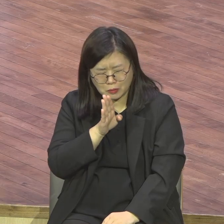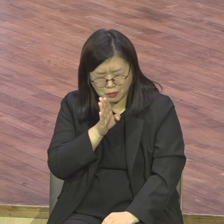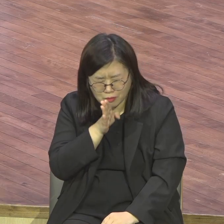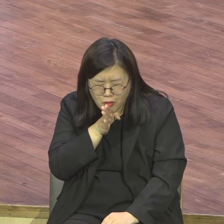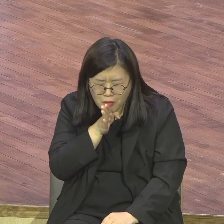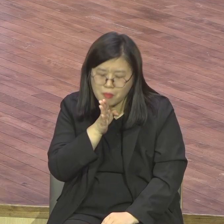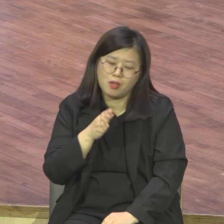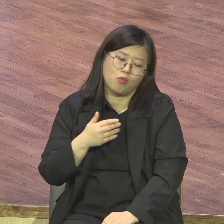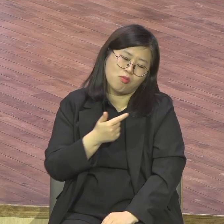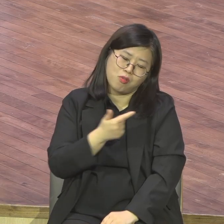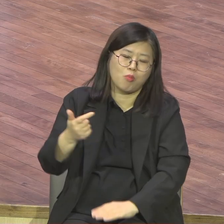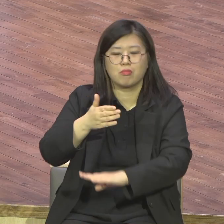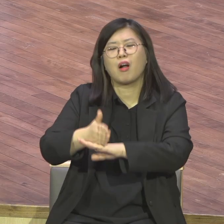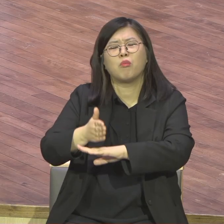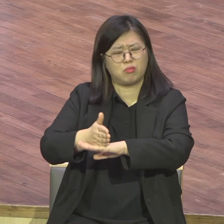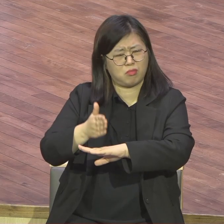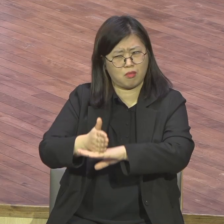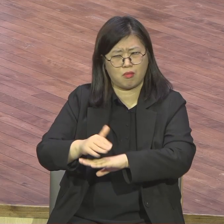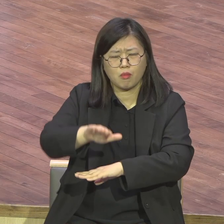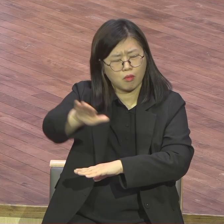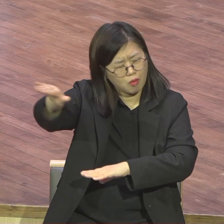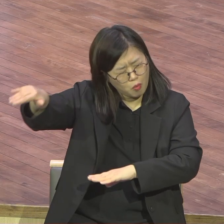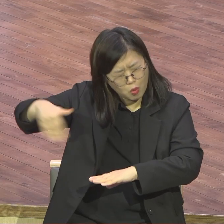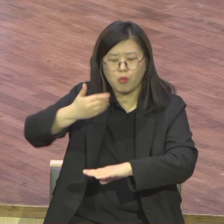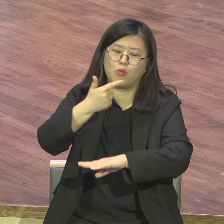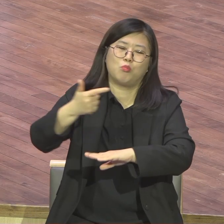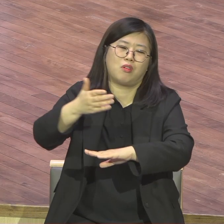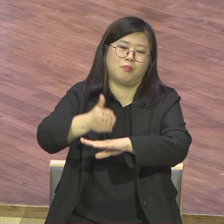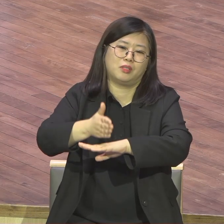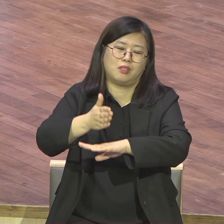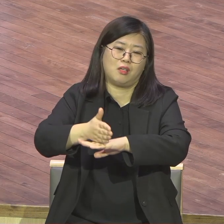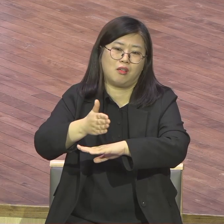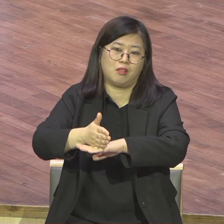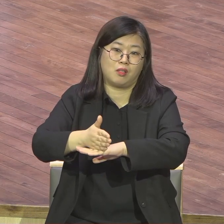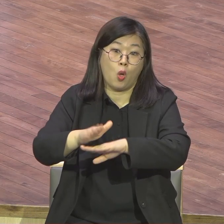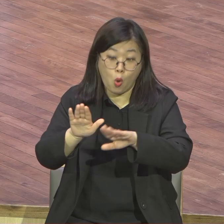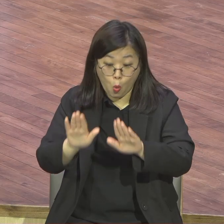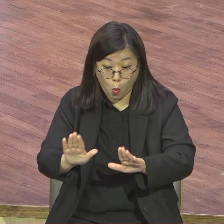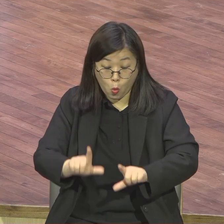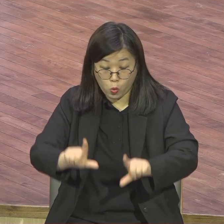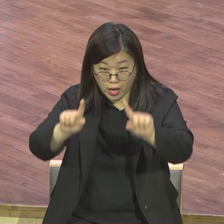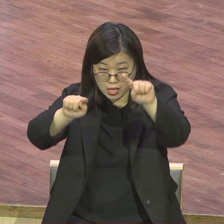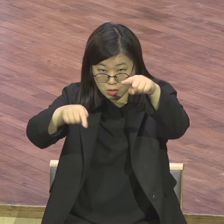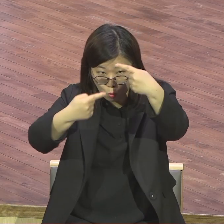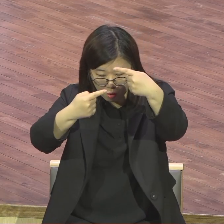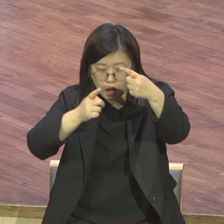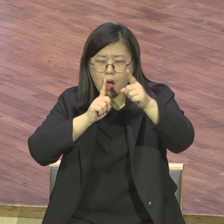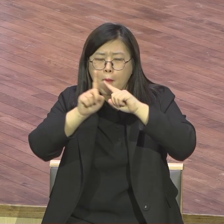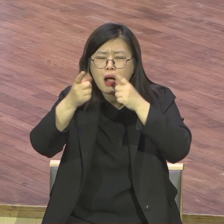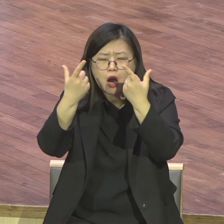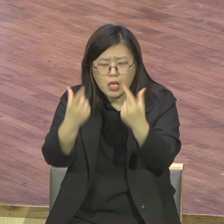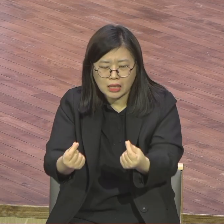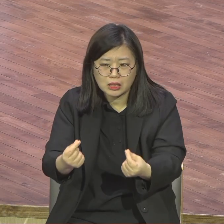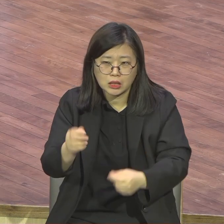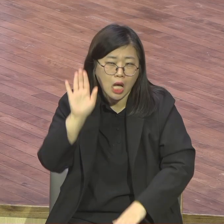2022년 나중연금과다 크리라라고 그렇게 말씀을 자꾸 출발했는데